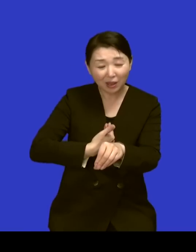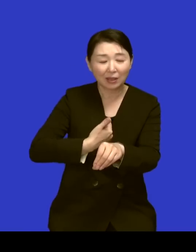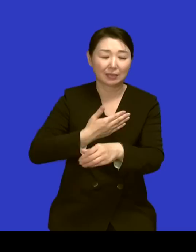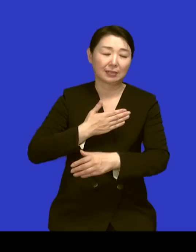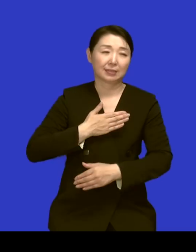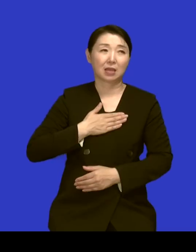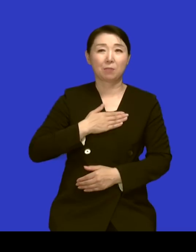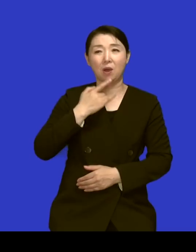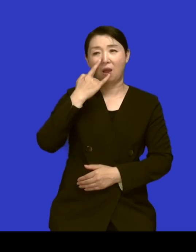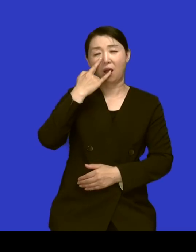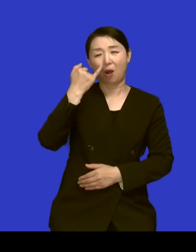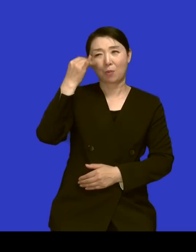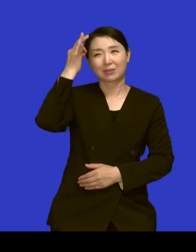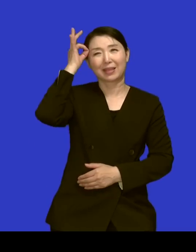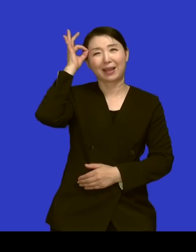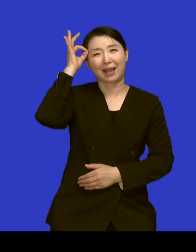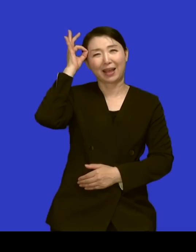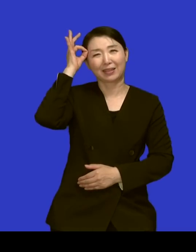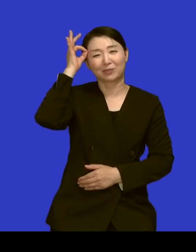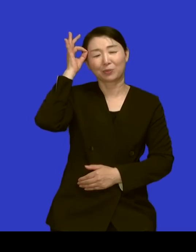또 하늘나라에서 어머님이 보시니까 네